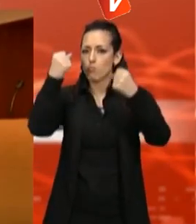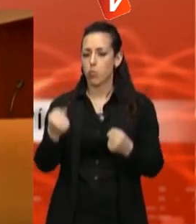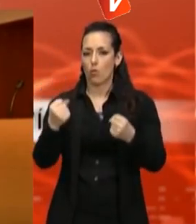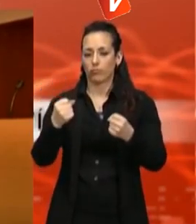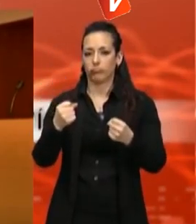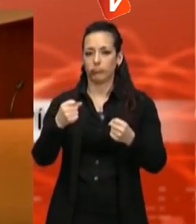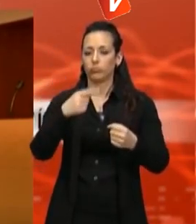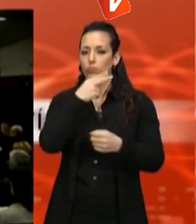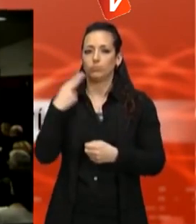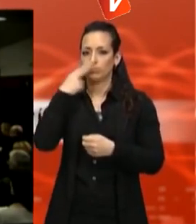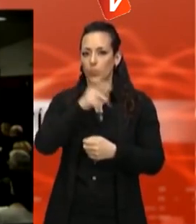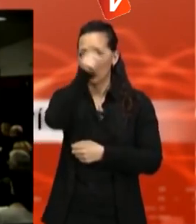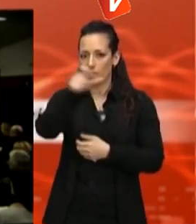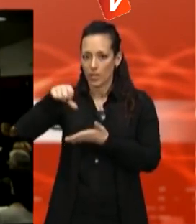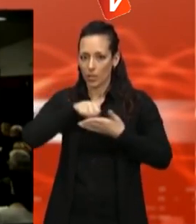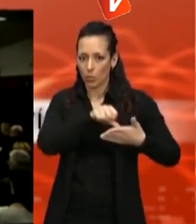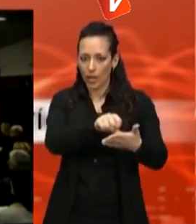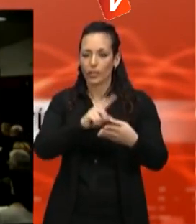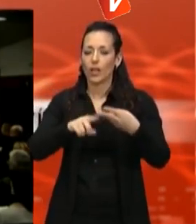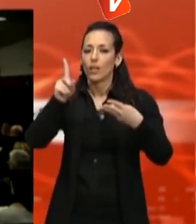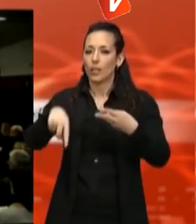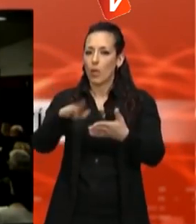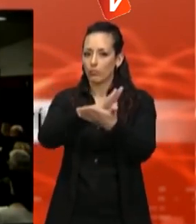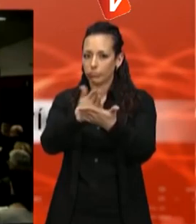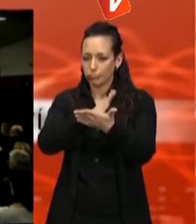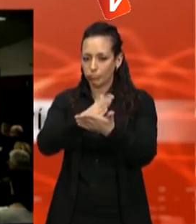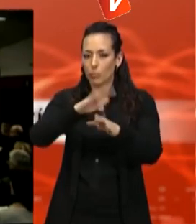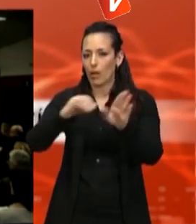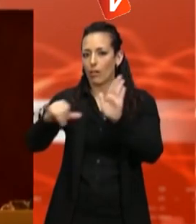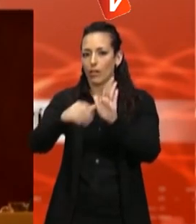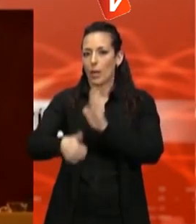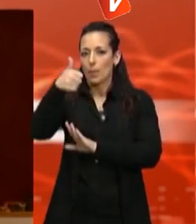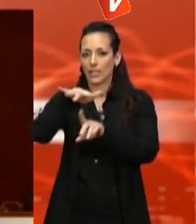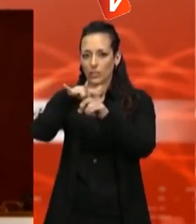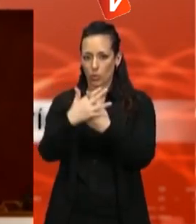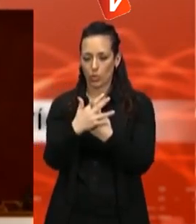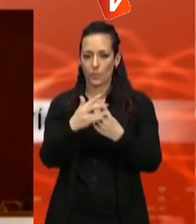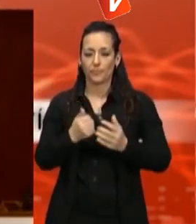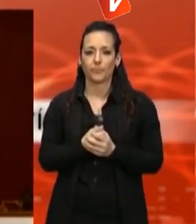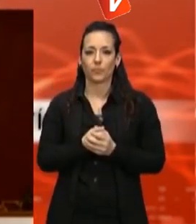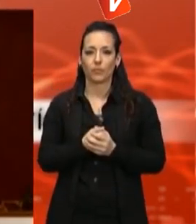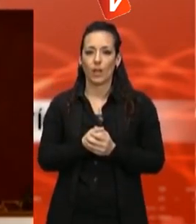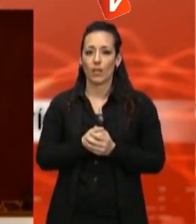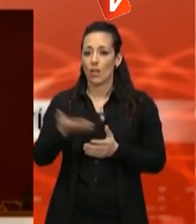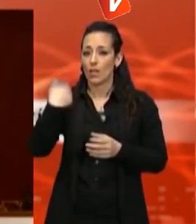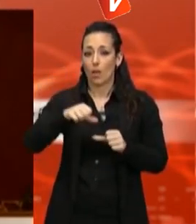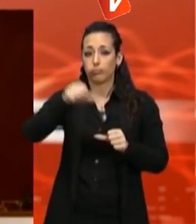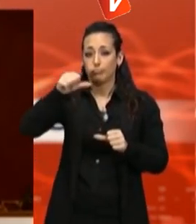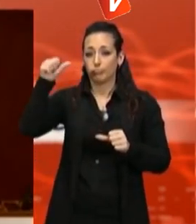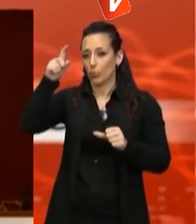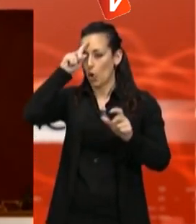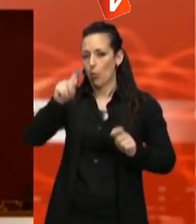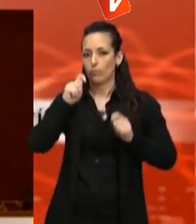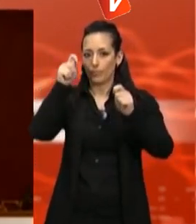aprofundia en els processos de deliberació i intermediació per aproximar posicions. Fa anys es va encunyar el terme terrassenquisme